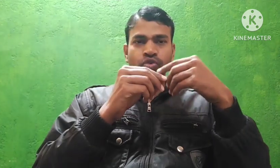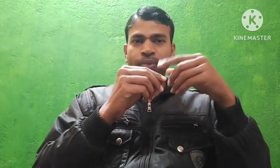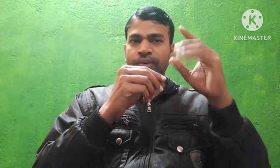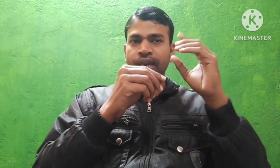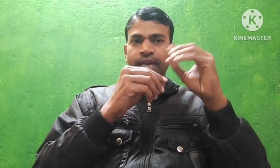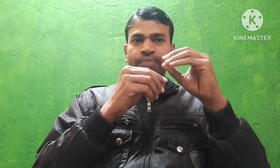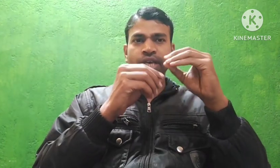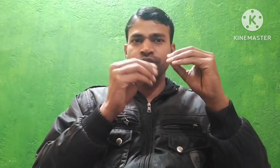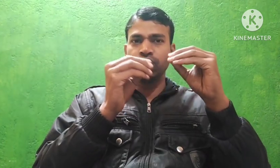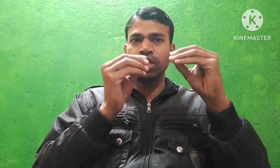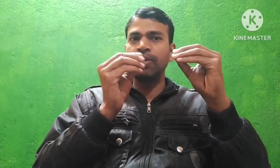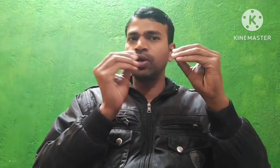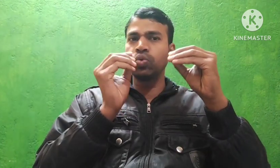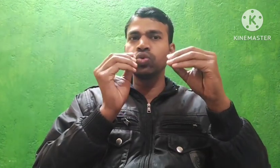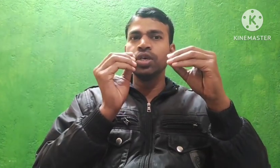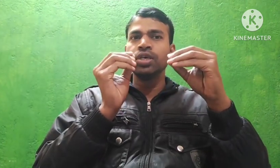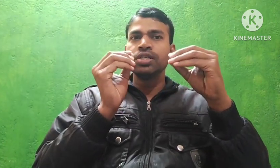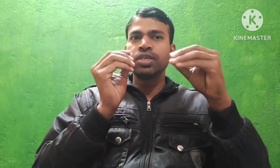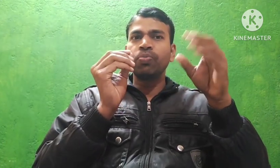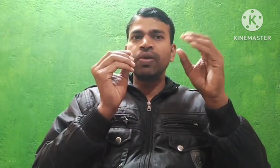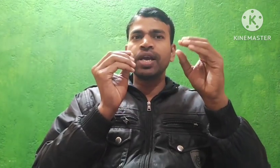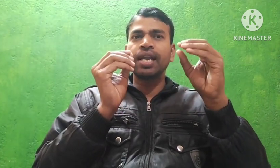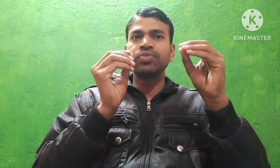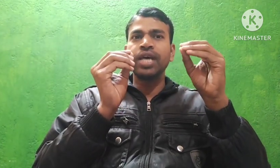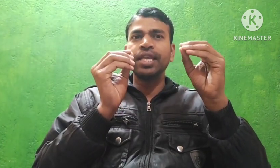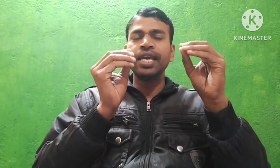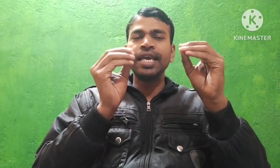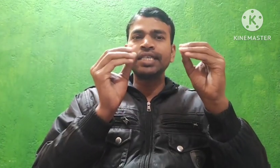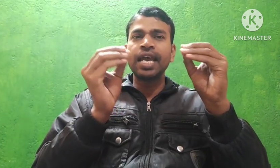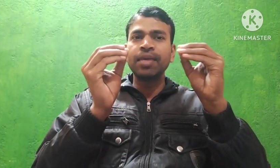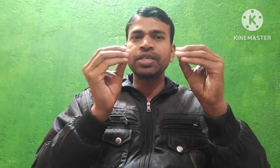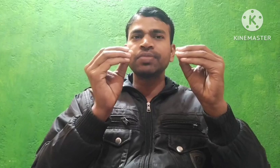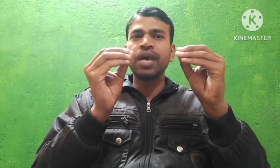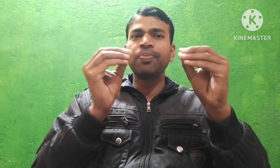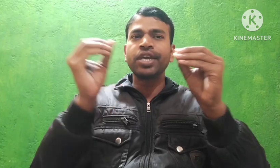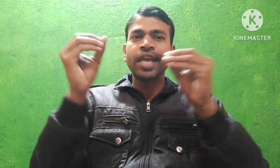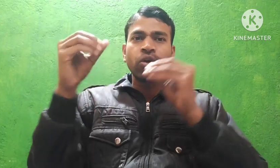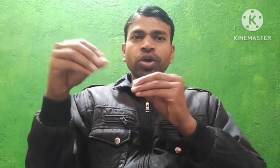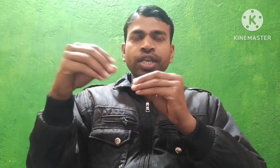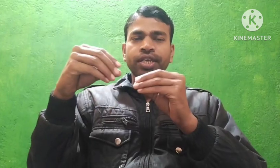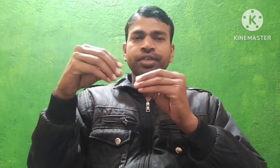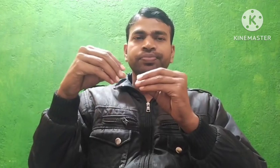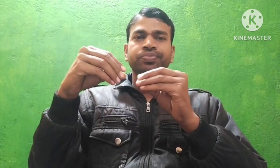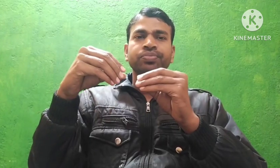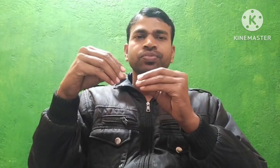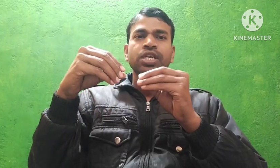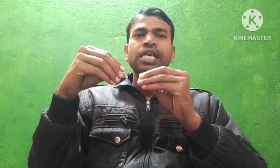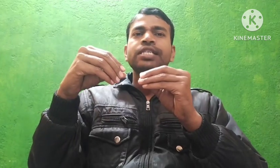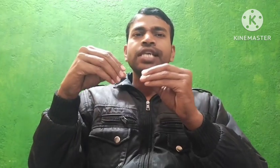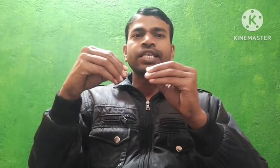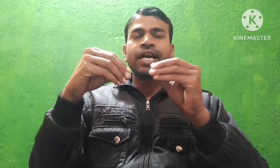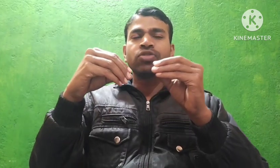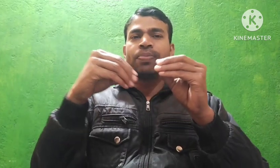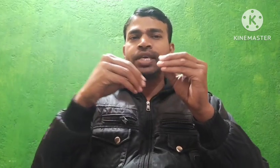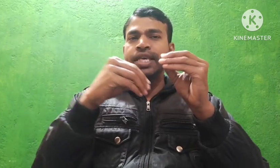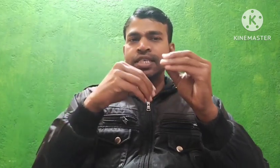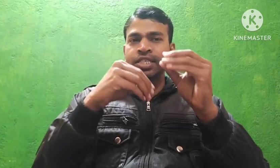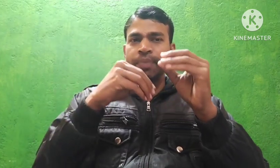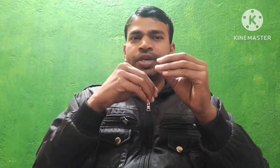उपर वाले करमचारी जो लेवल टू से उपर वाले करमचारी कि HRMS में अपनी केटोग्री चेंज का जो अप्लीकेशन सब्मिट